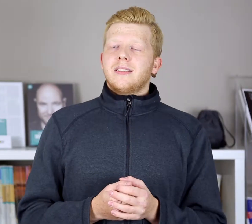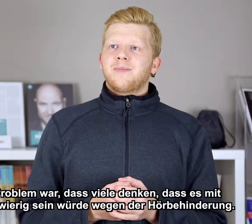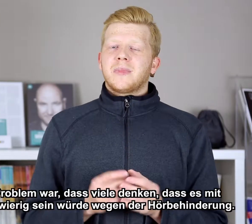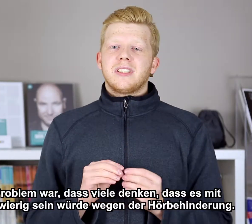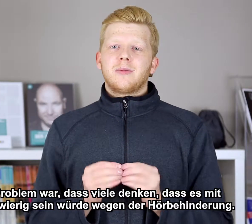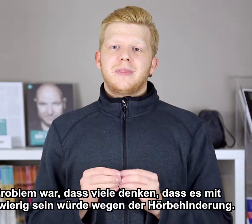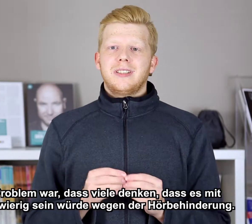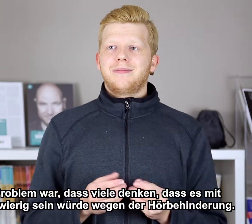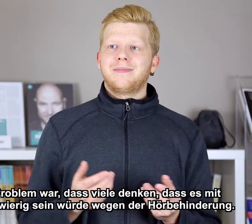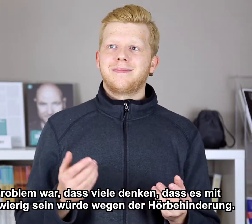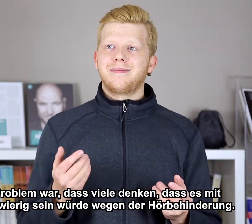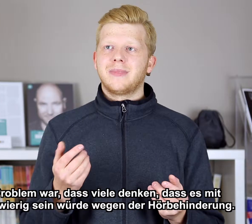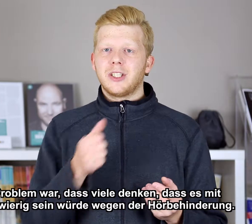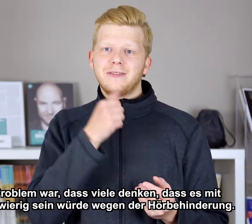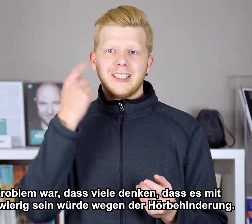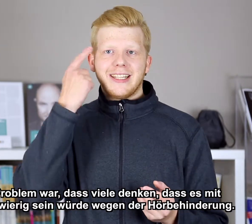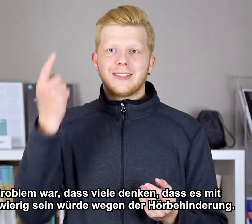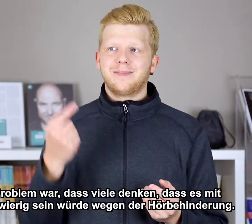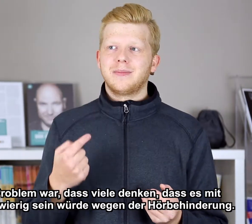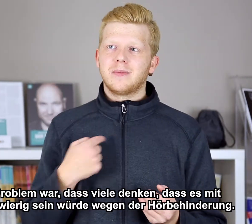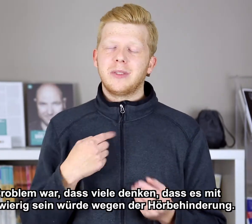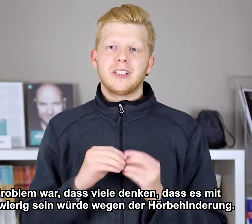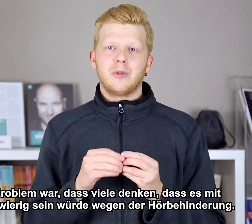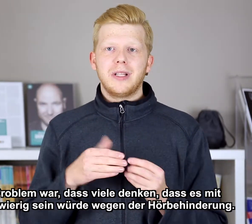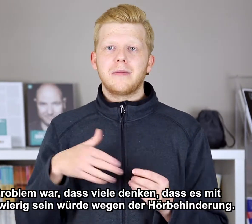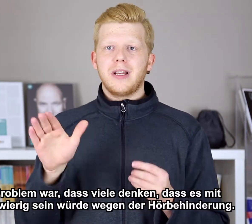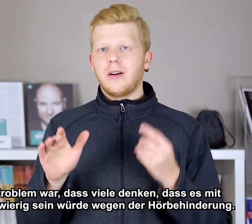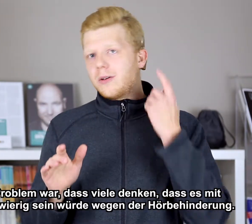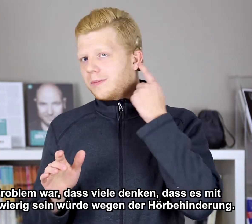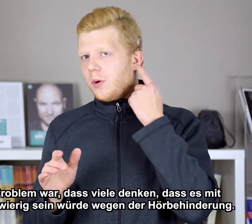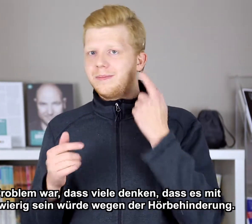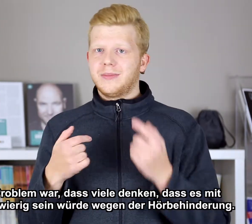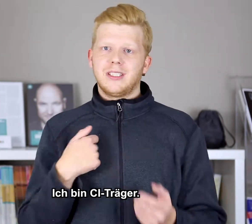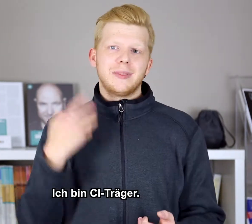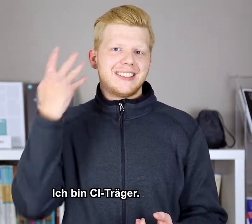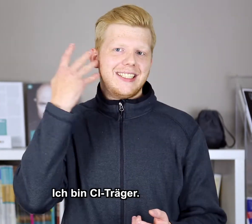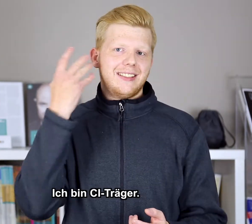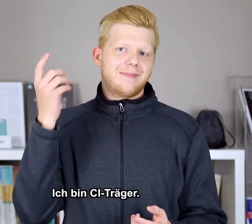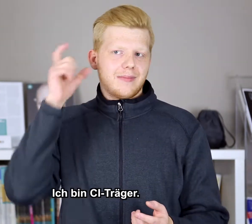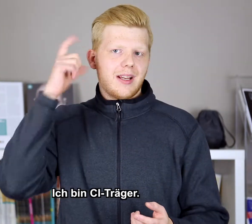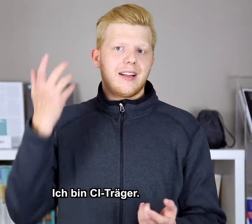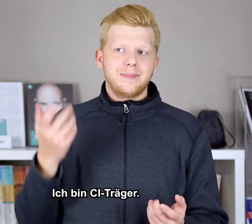Das Problem können viele denken. Bei mir war das Problem mehr auf dem Hören. Ich bin CI-Präger.